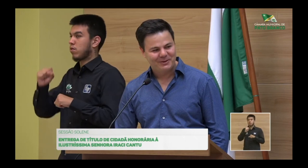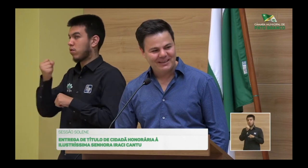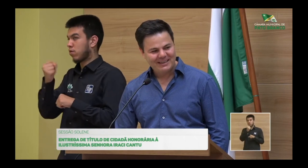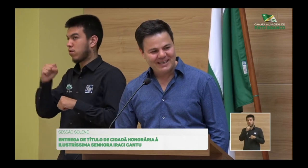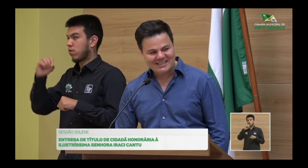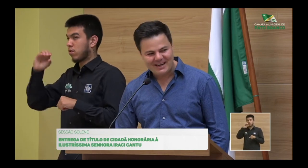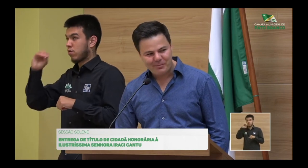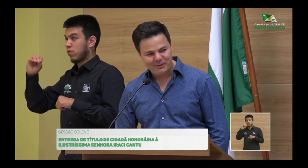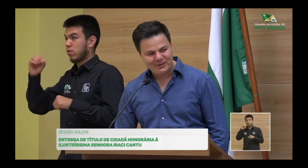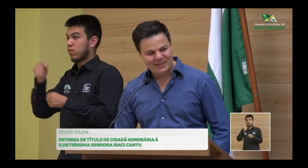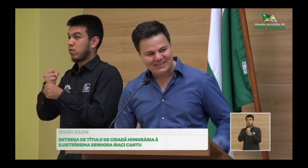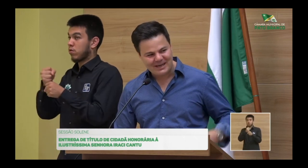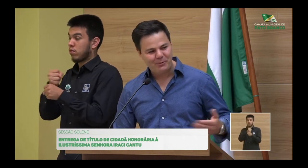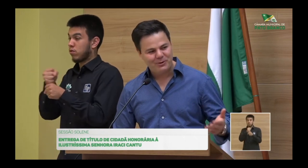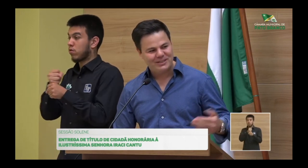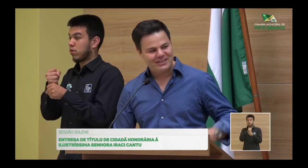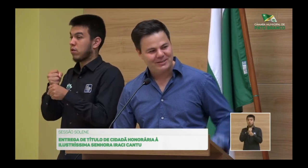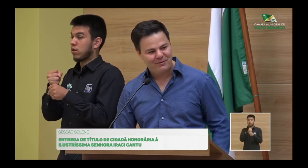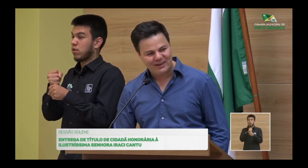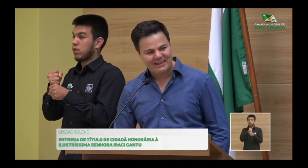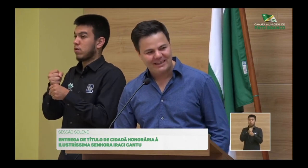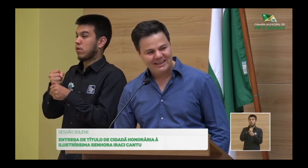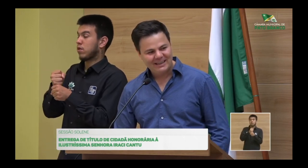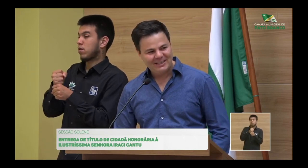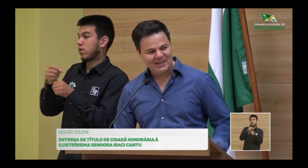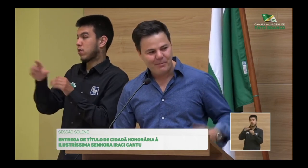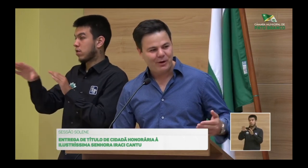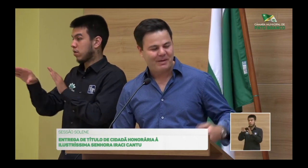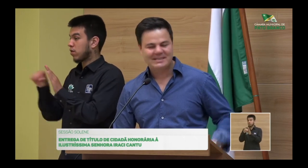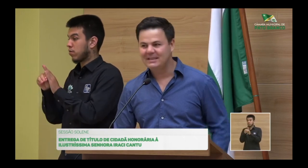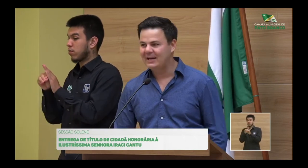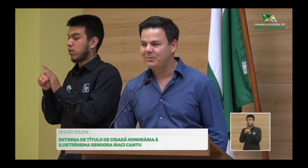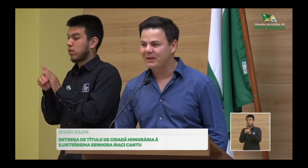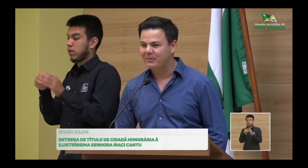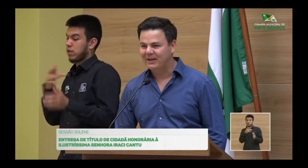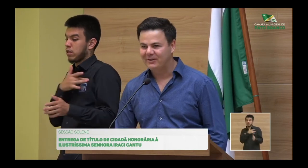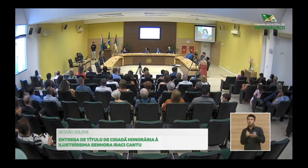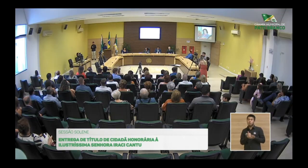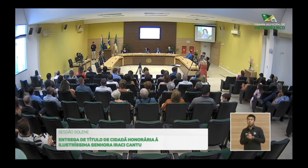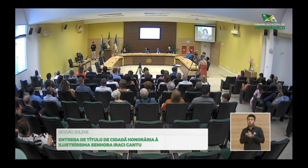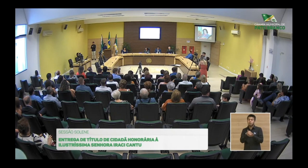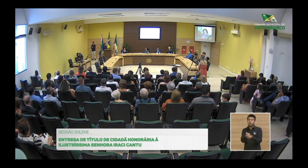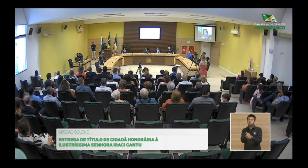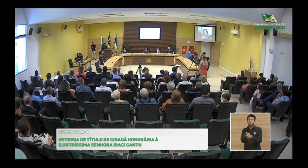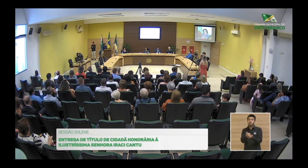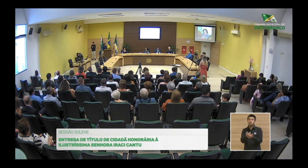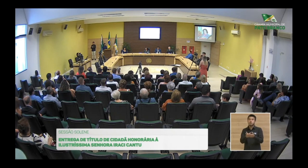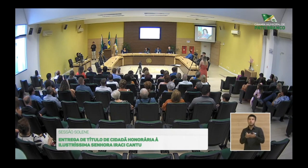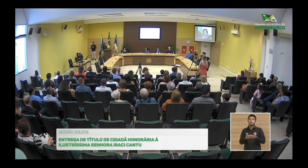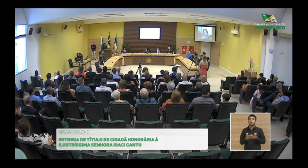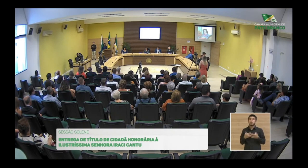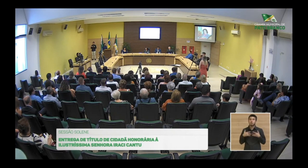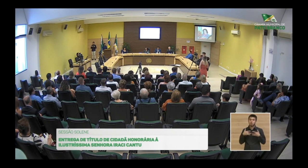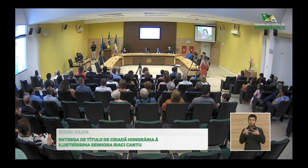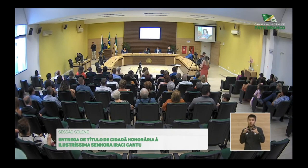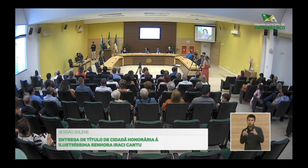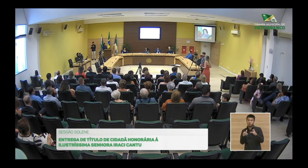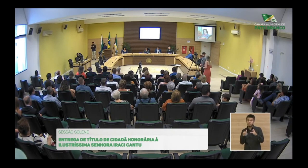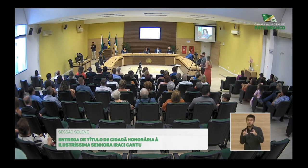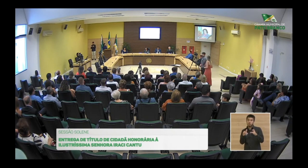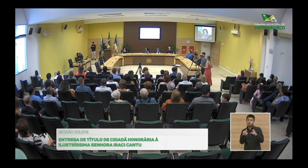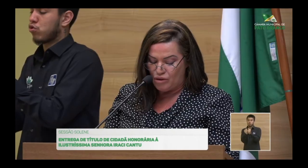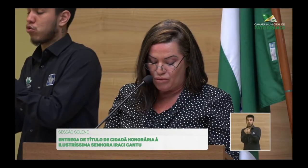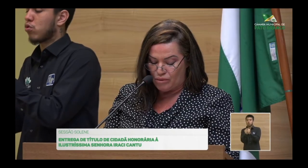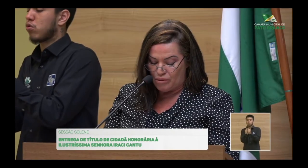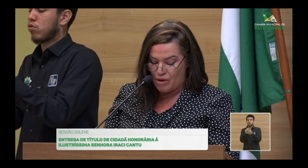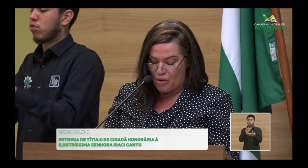assim, dando exemplo de saúde, de vida e de amor pela cidade de Pato Branco. Em nome do atual legislativo, usou a palavra a